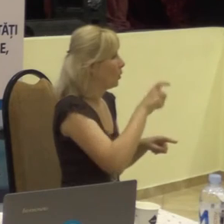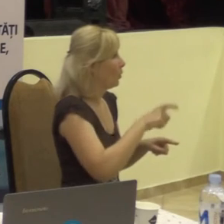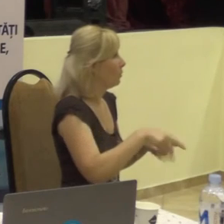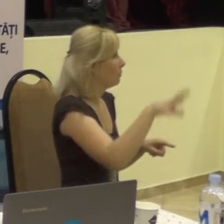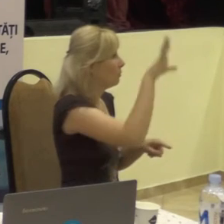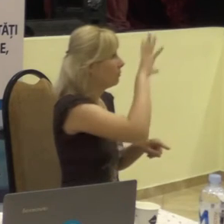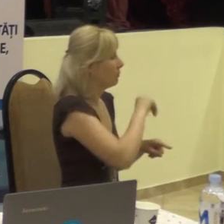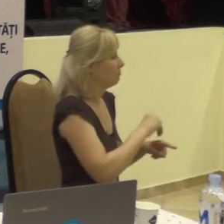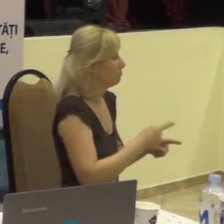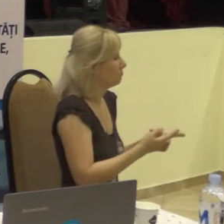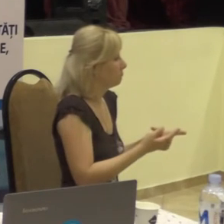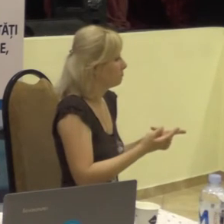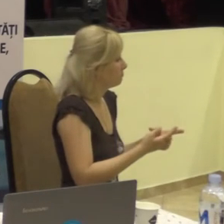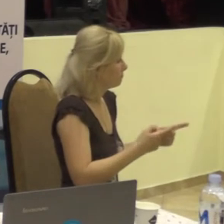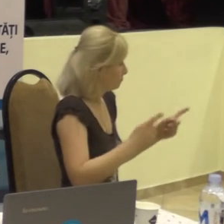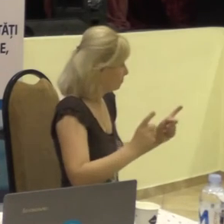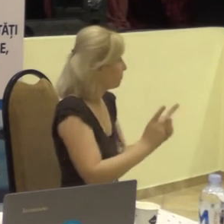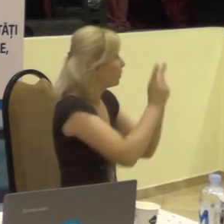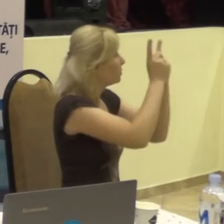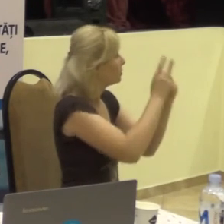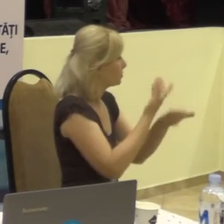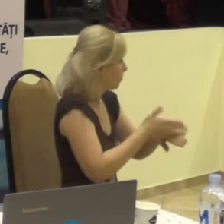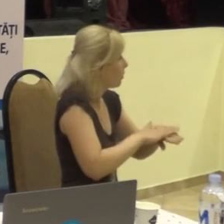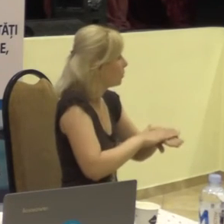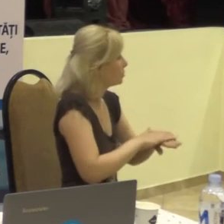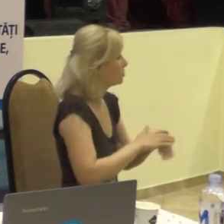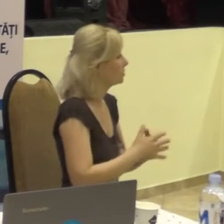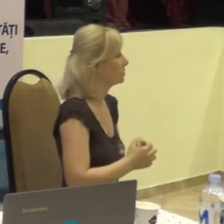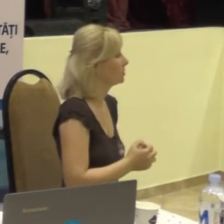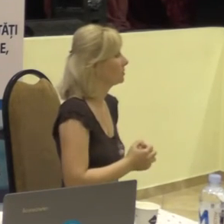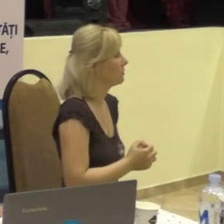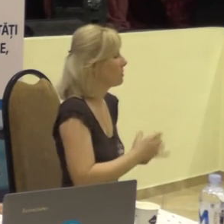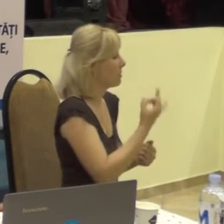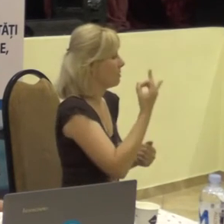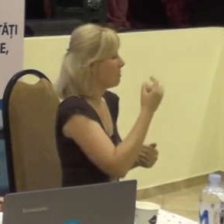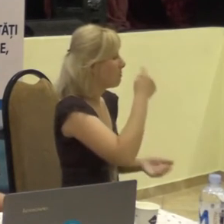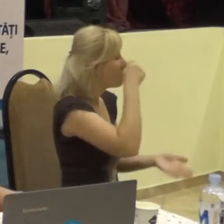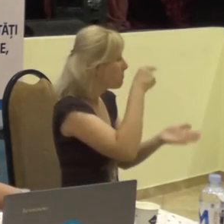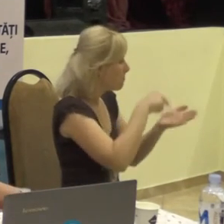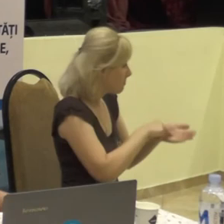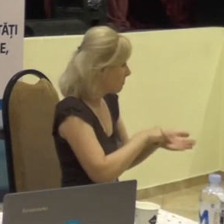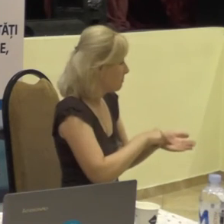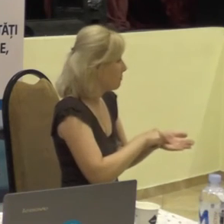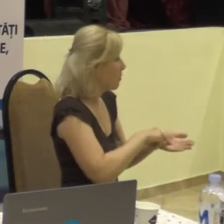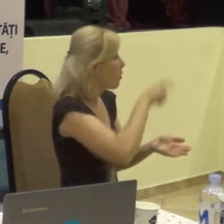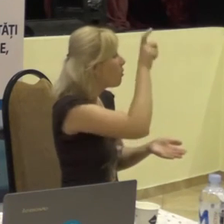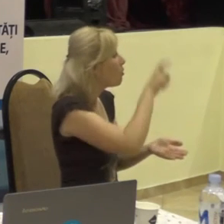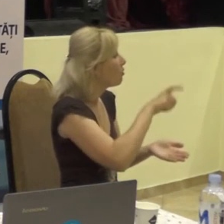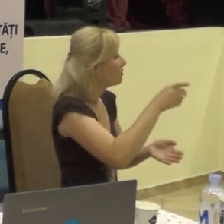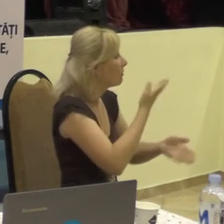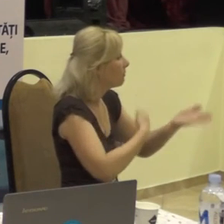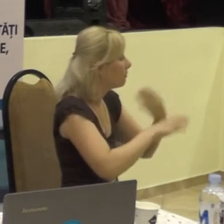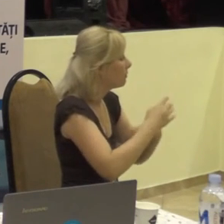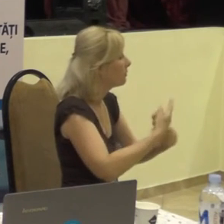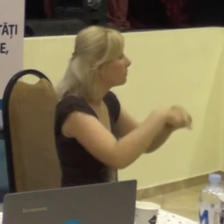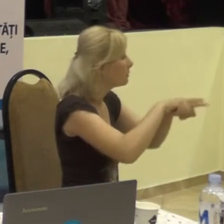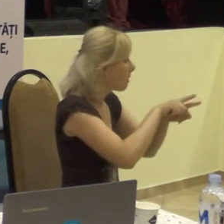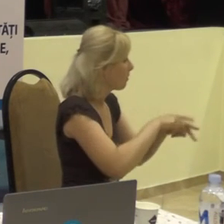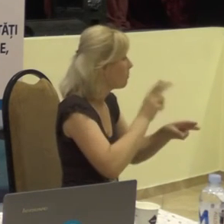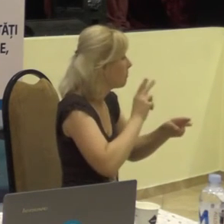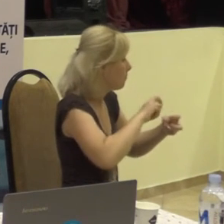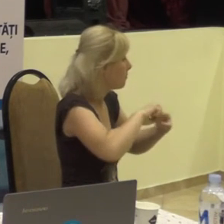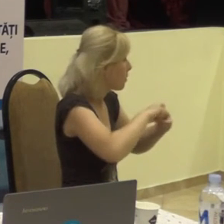și a constitut o barieră suplimentară și pentru persoanele cu dizabentezi de auz,